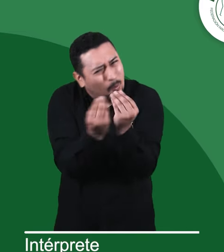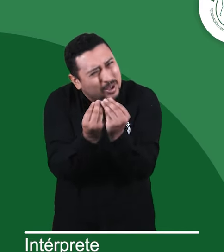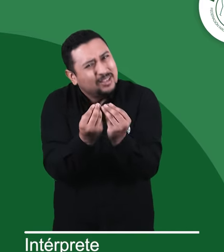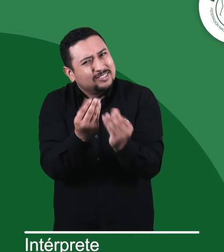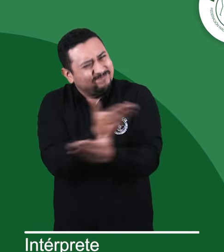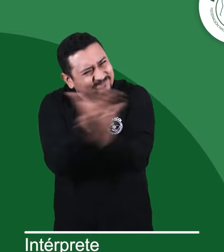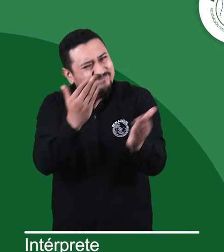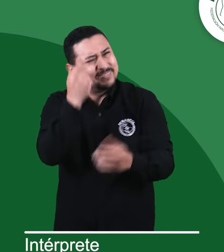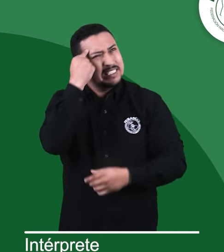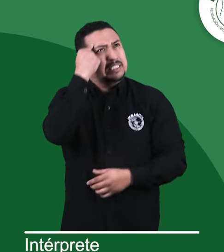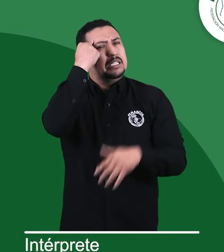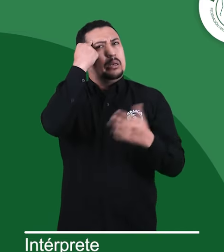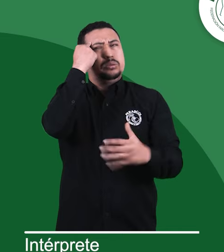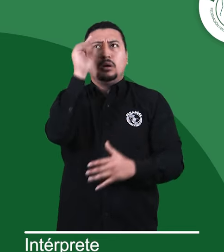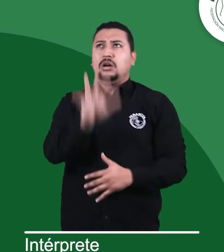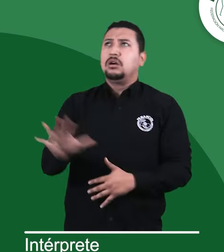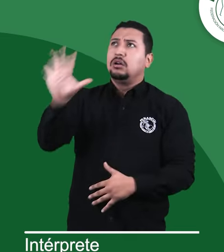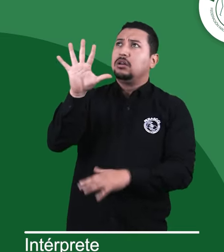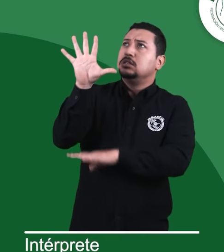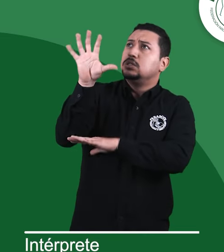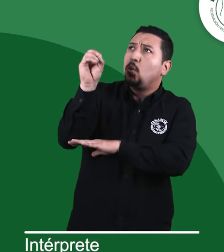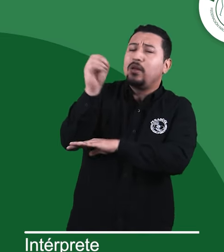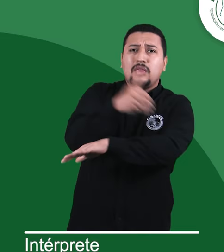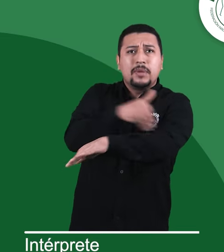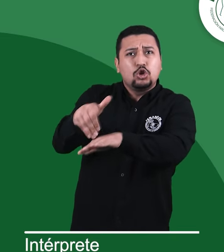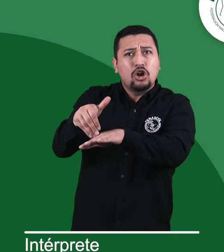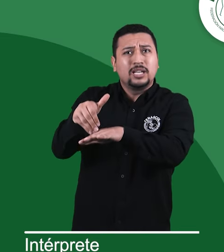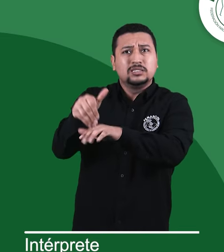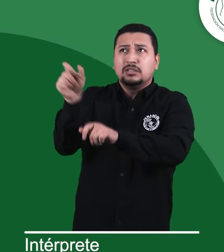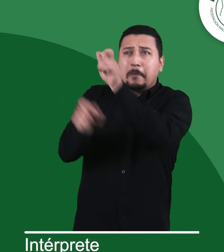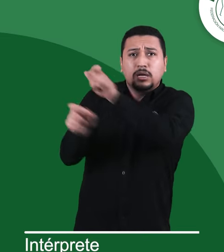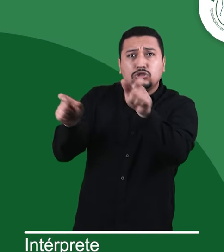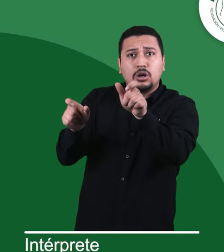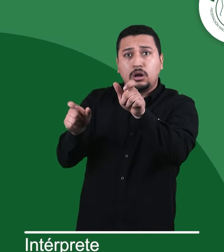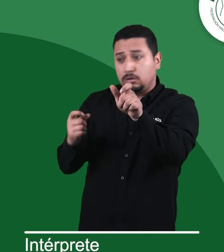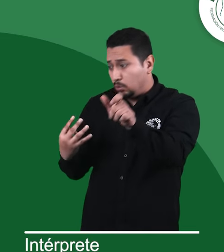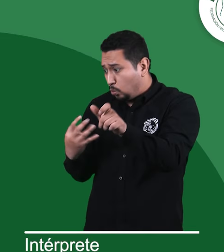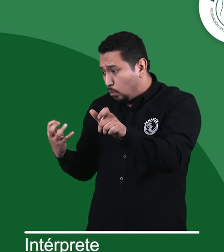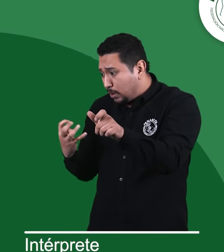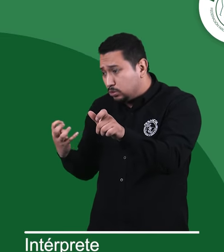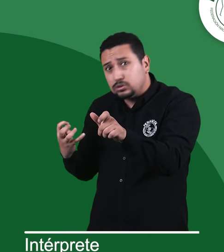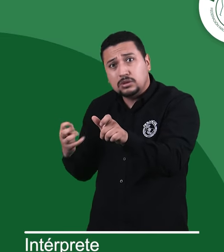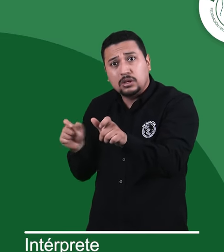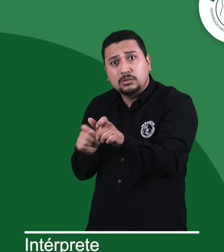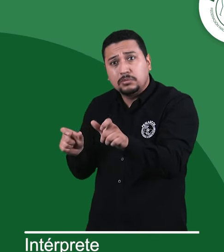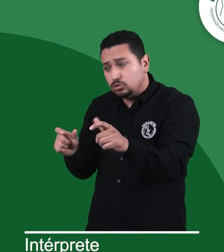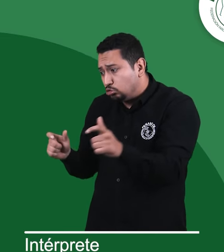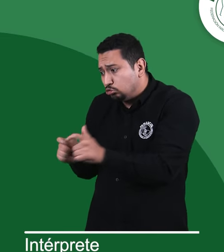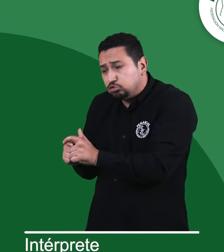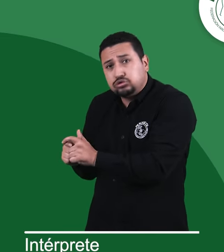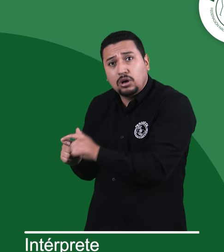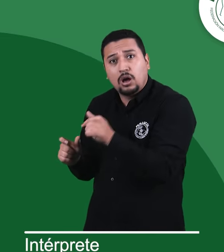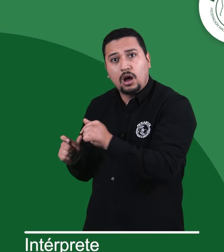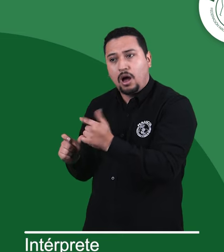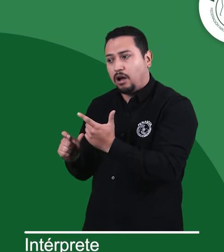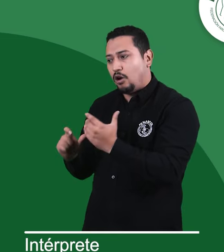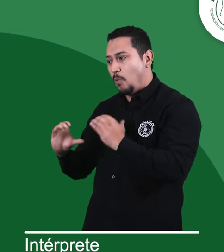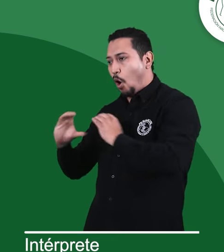colegas, imagínense vivir en un país de 50 millones de habitantes y que solo 400 personas